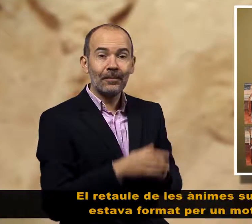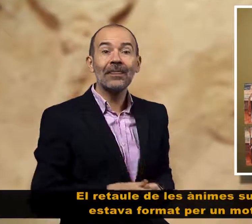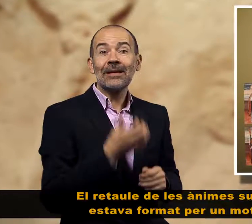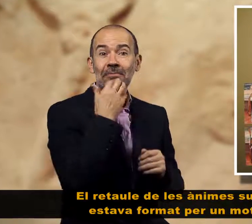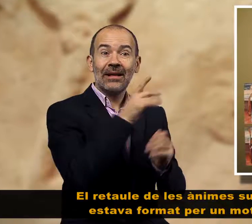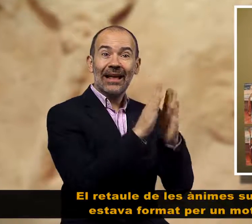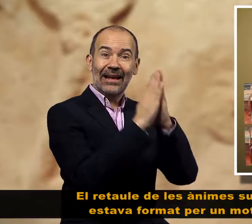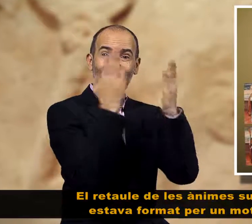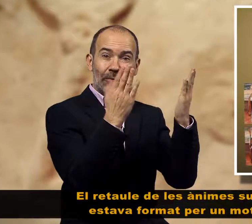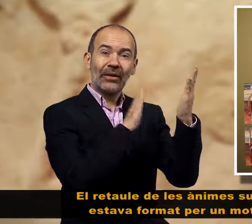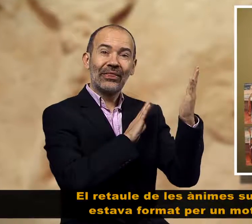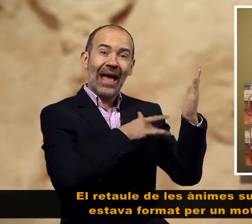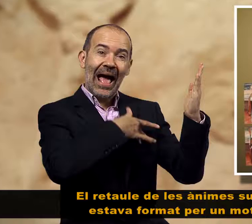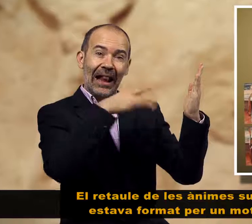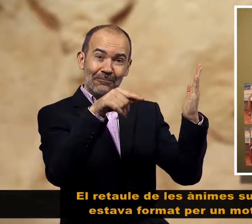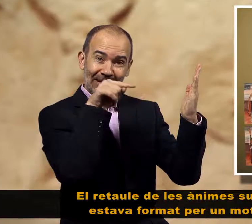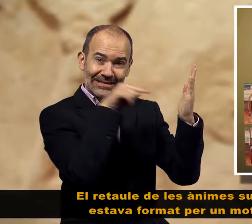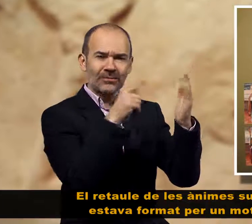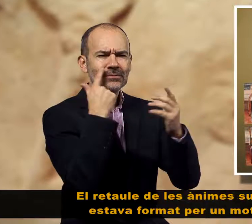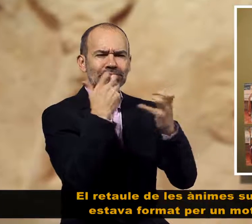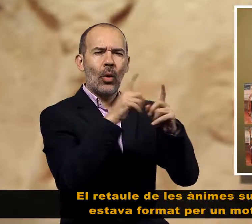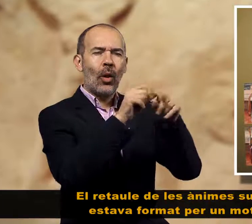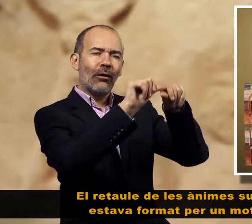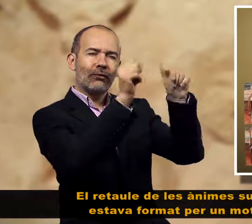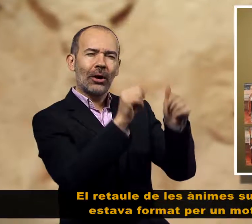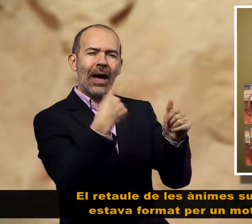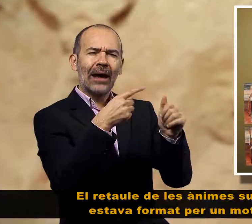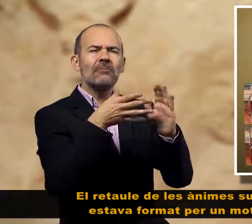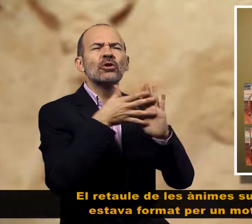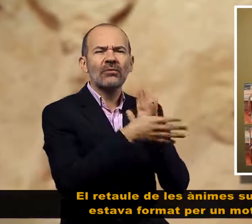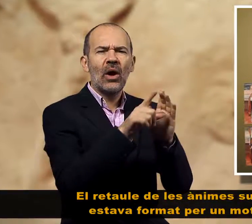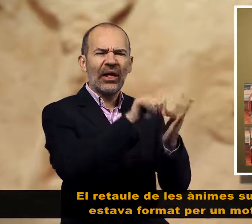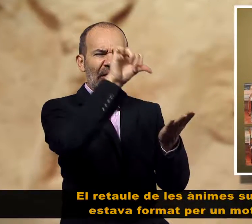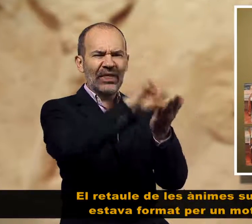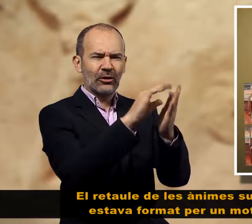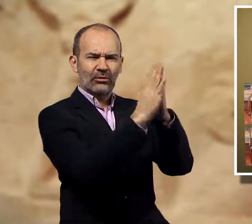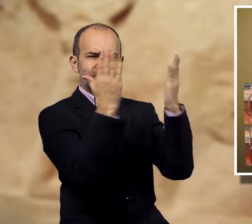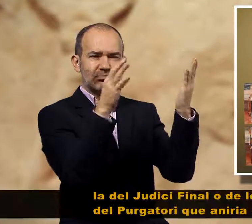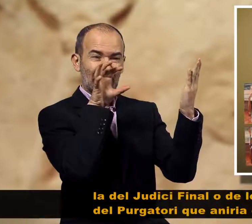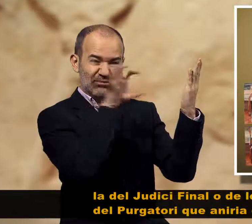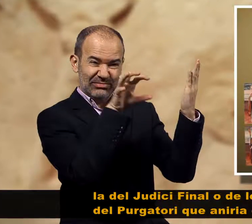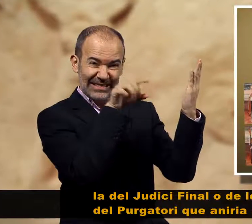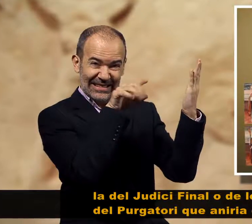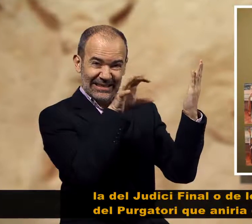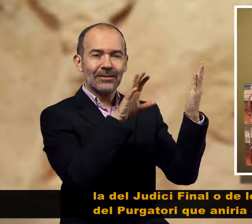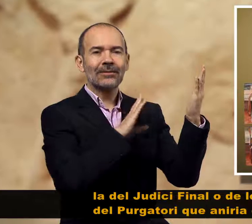El retaule de les ànimes, suposadament, estava format per un motiu central, la del judici final,